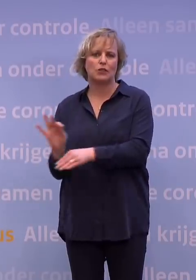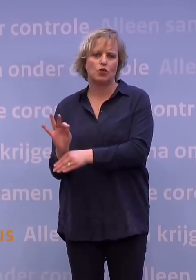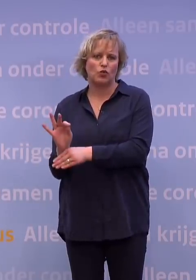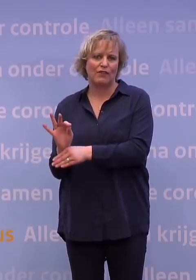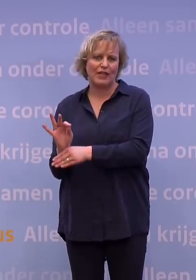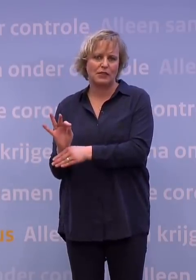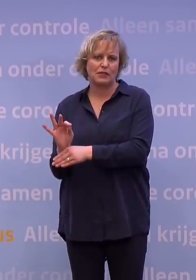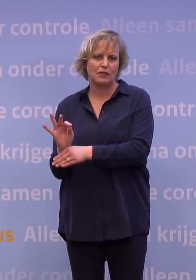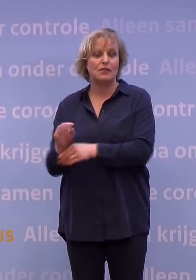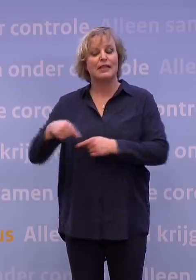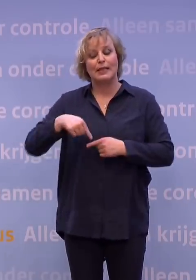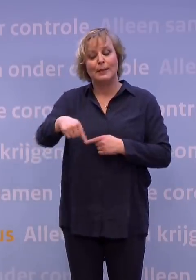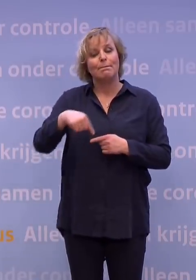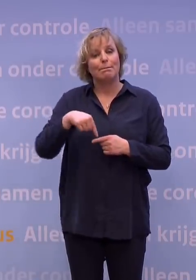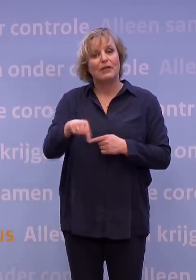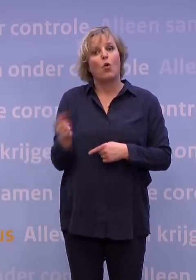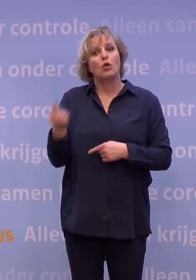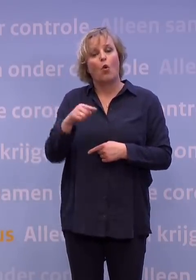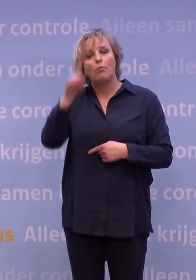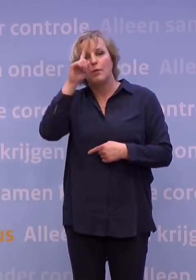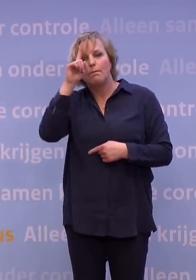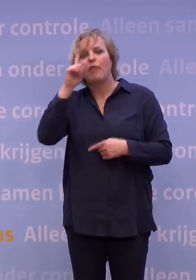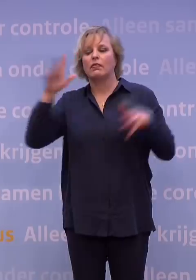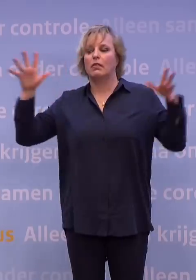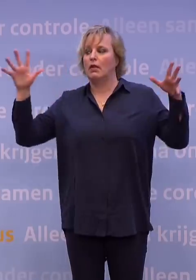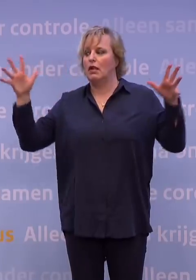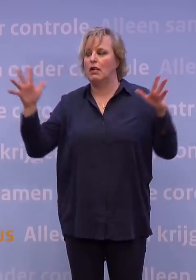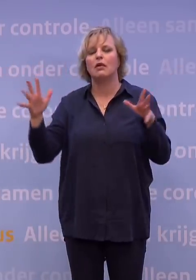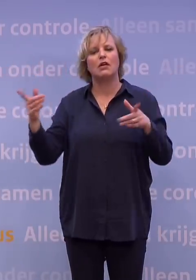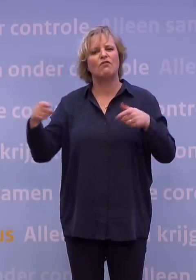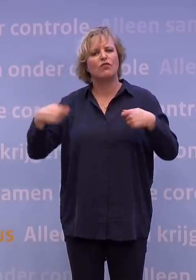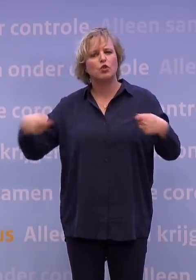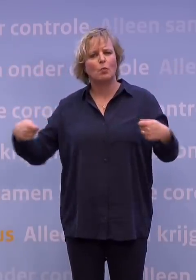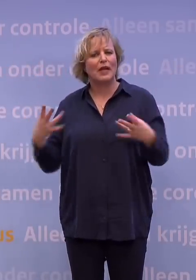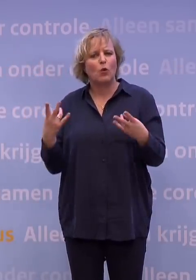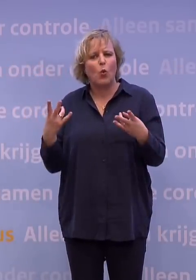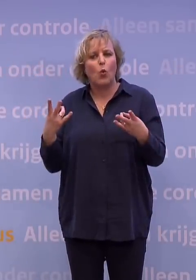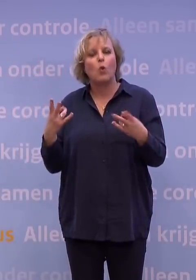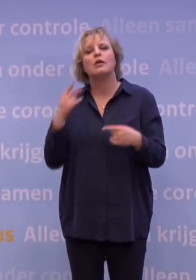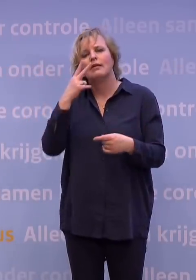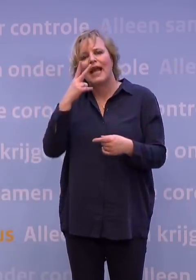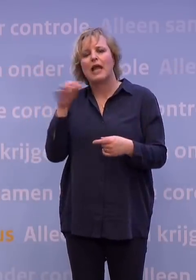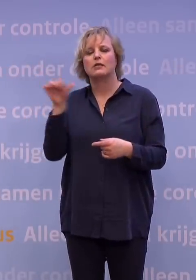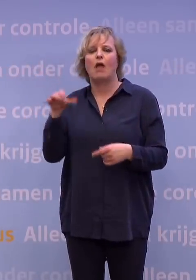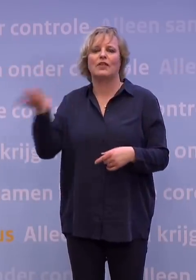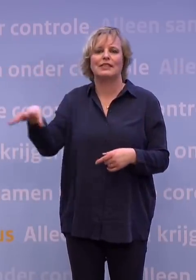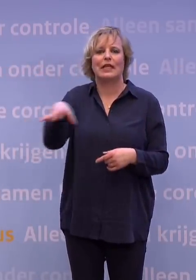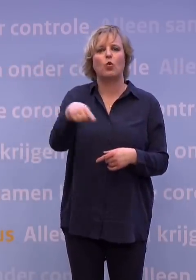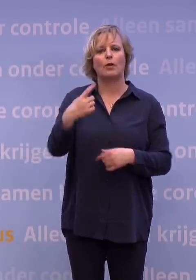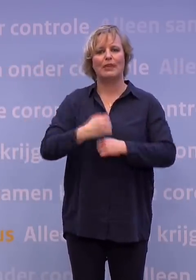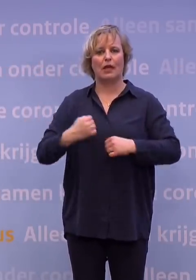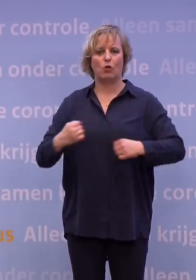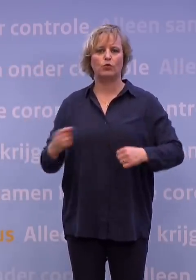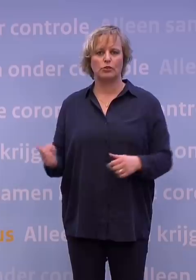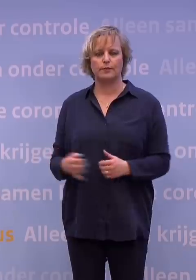daarna, wij komen ook binnenkort met een plan, hoe ziet dan die afschaling eruit, wil je natuurlijk ook kijken hoe je andere sectoren weer wat ruimte kunt geven. Ja, want u